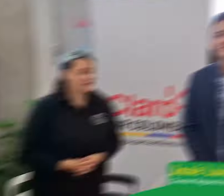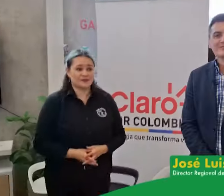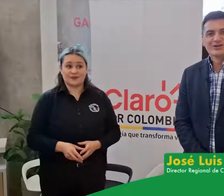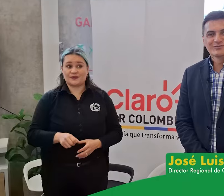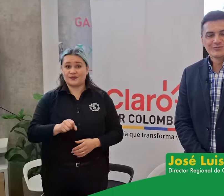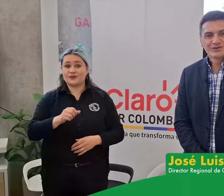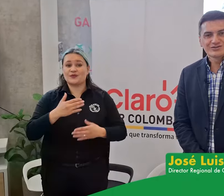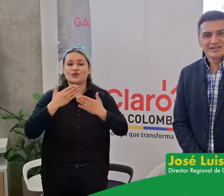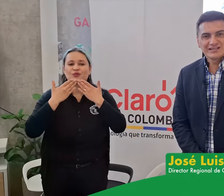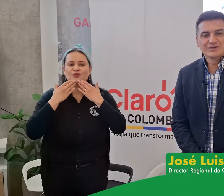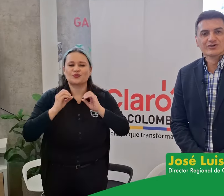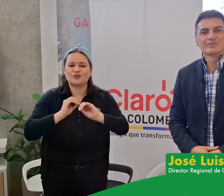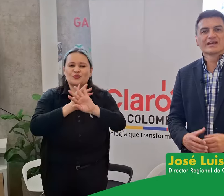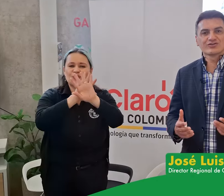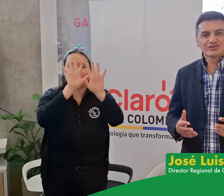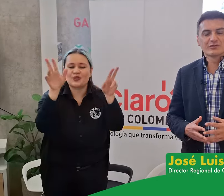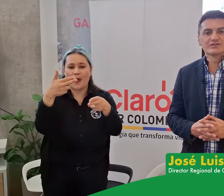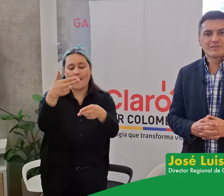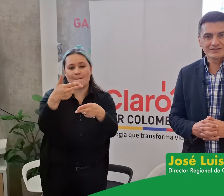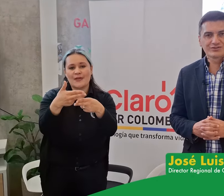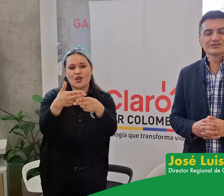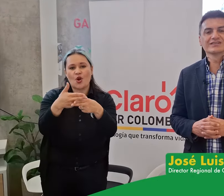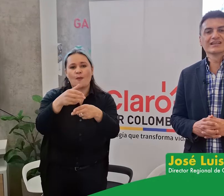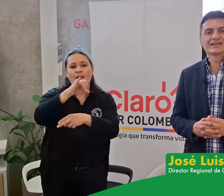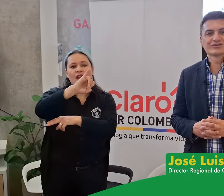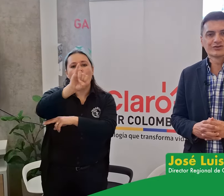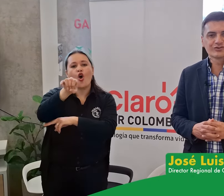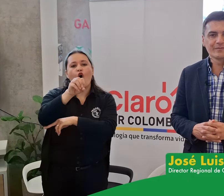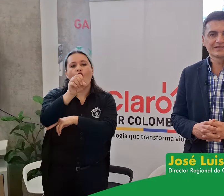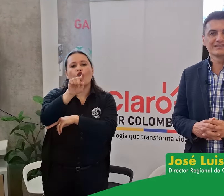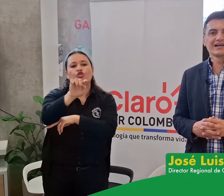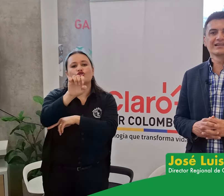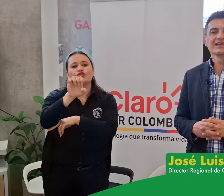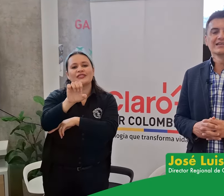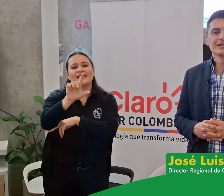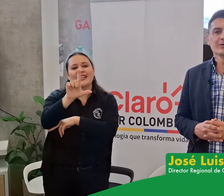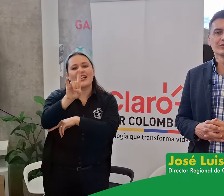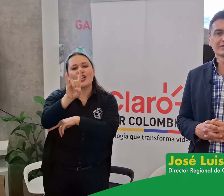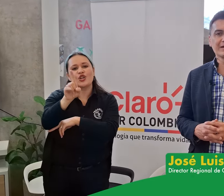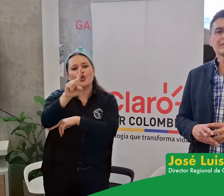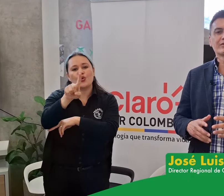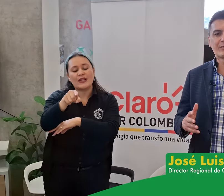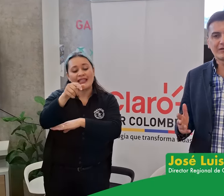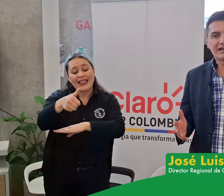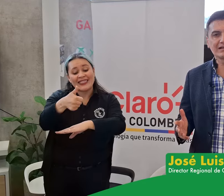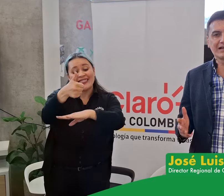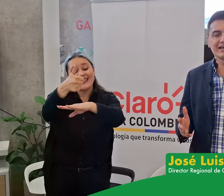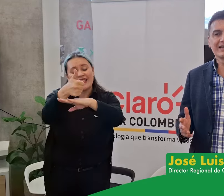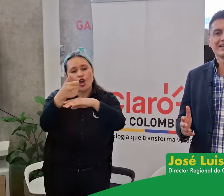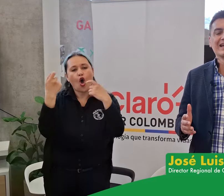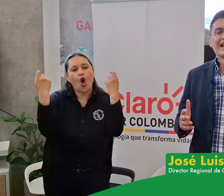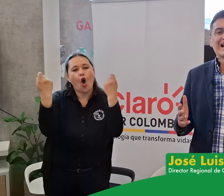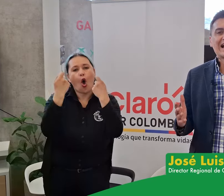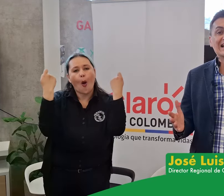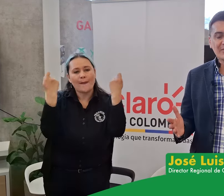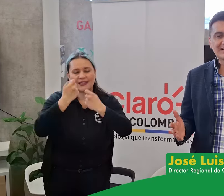Bueno, muy buenos días. Mi nombre es José Luis Vasco, director comercial de Bogotá, pero les voy a hablar a nivel